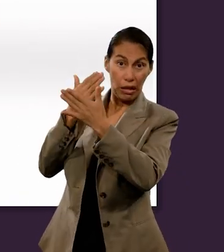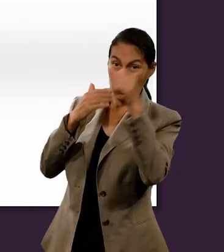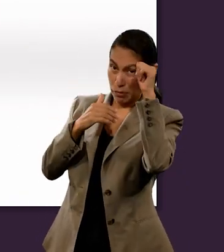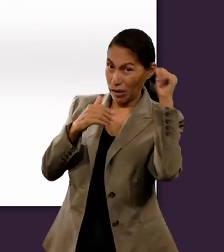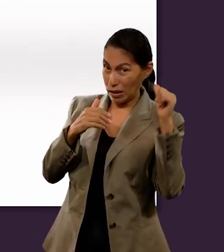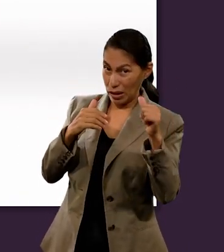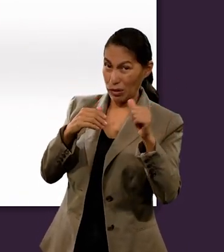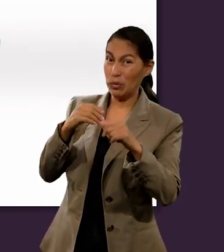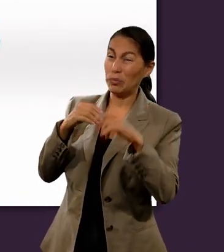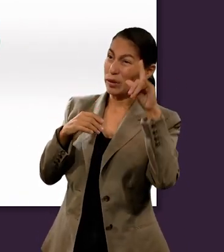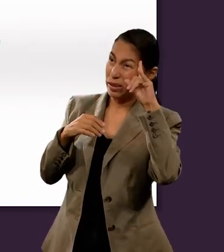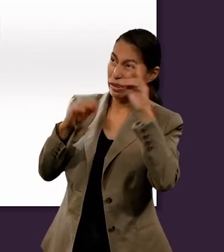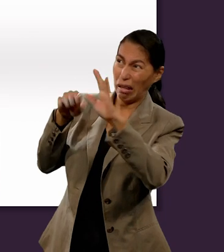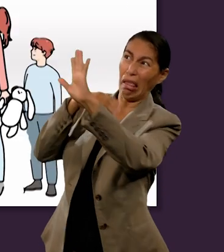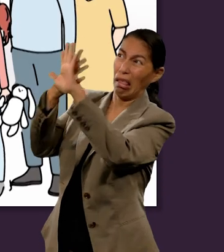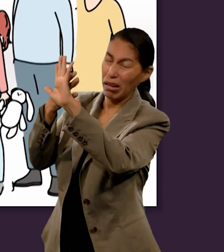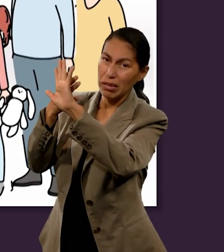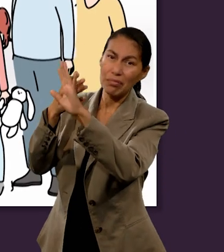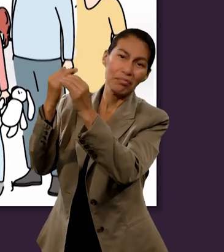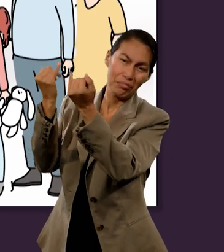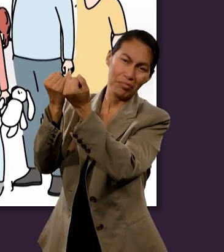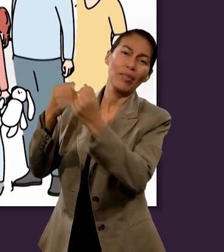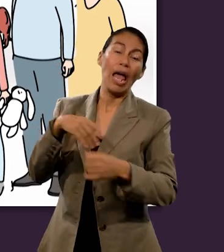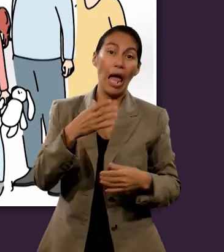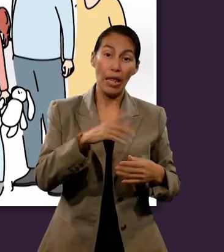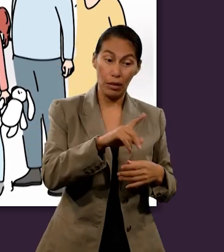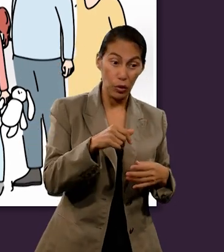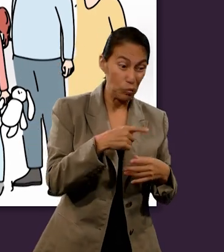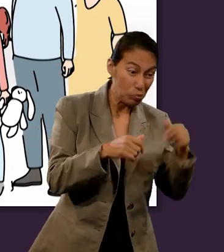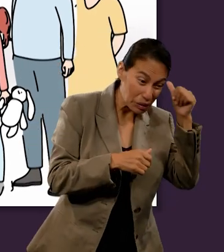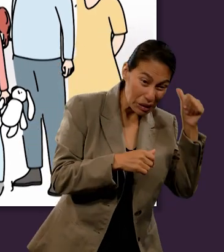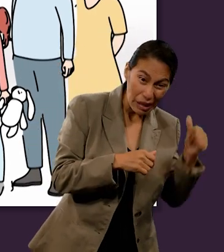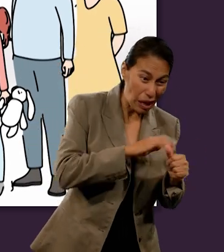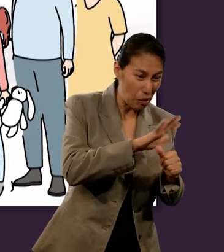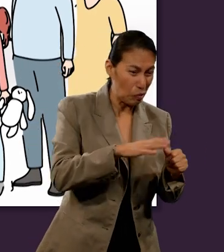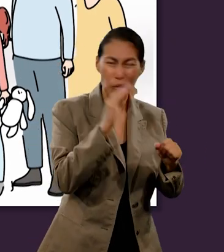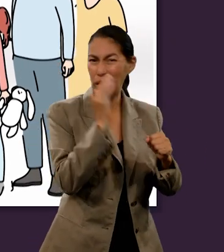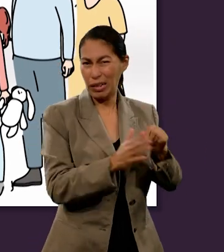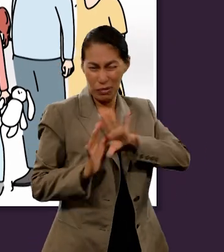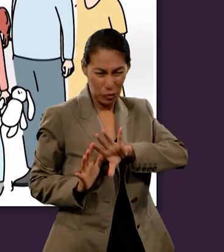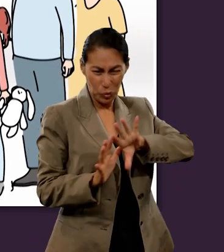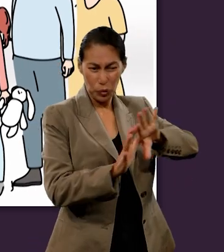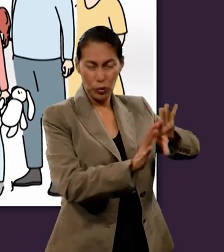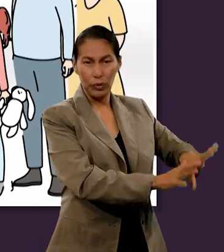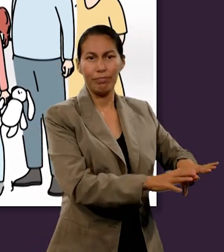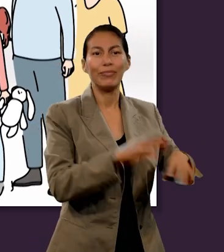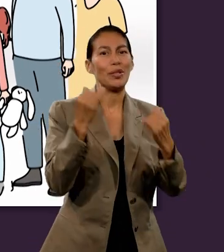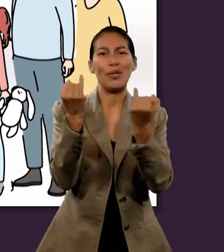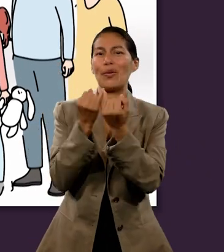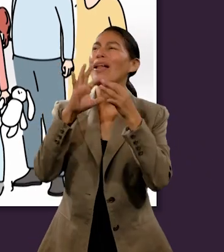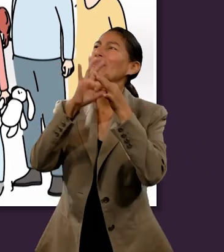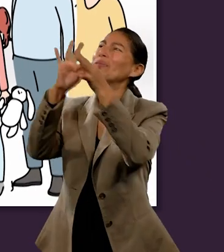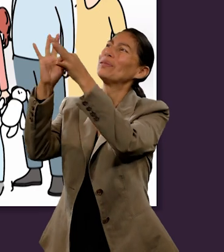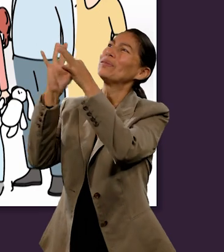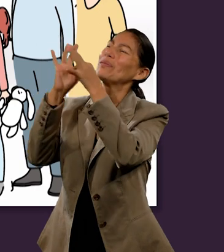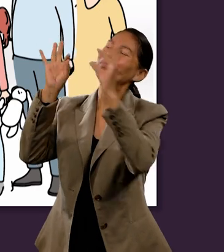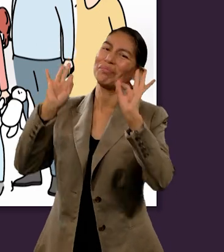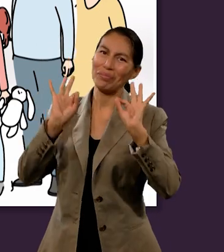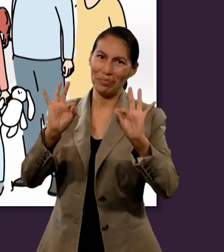Lucifer contra Dios, así nuevamente habrá plena armonía cuando el mal en todas sus formas sea destruido.